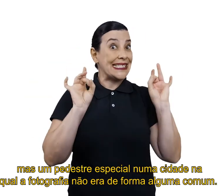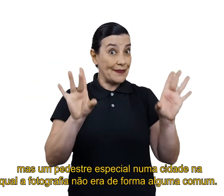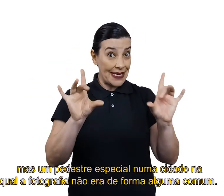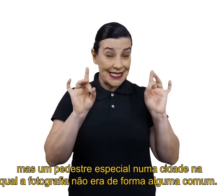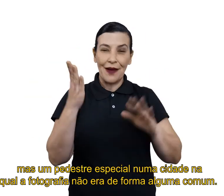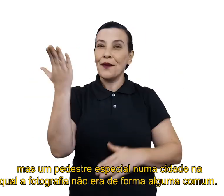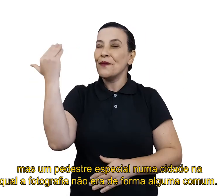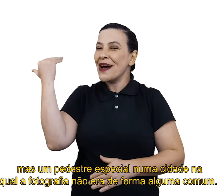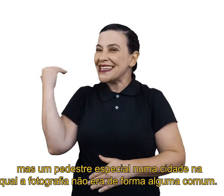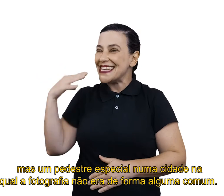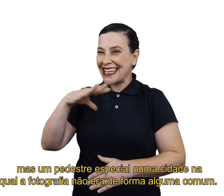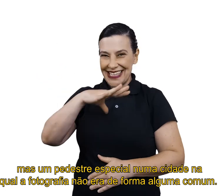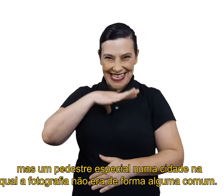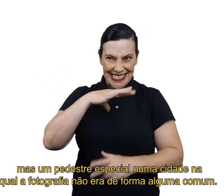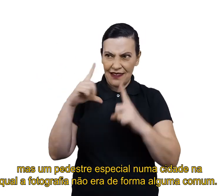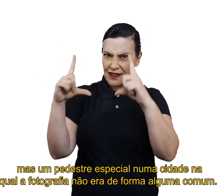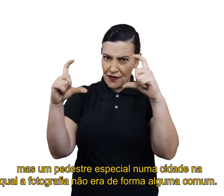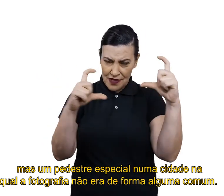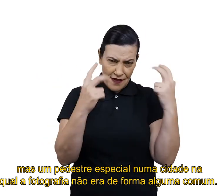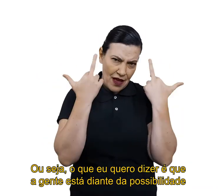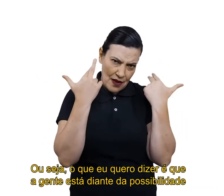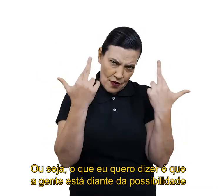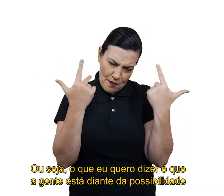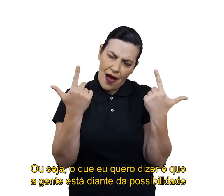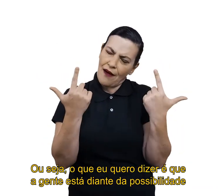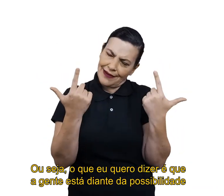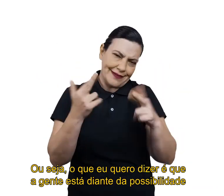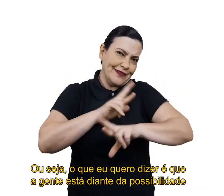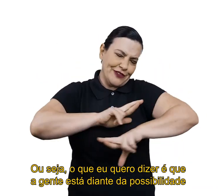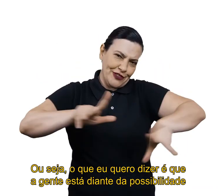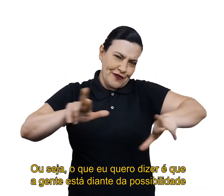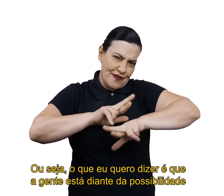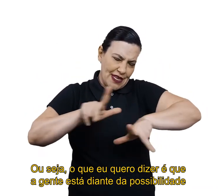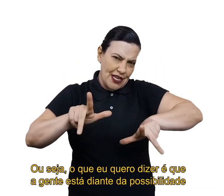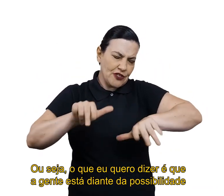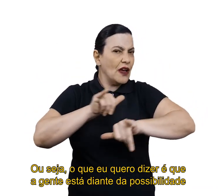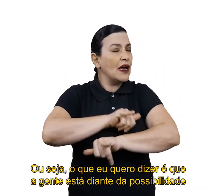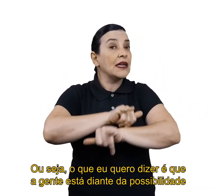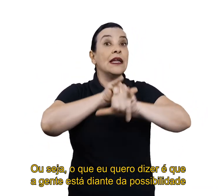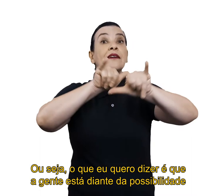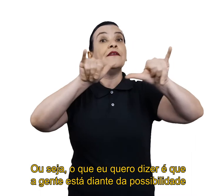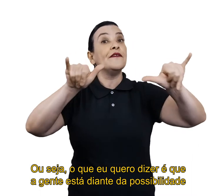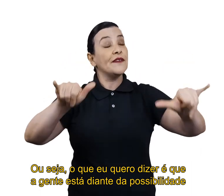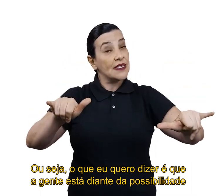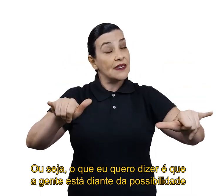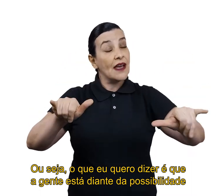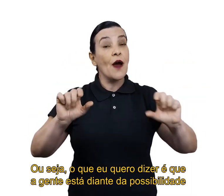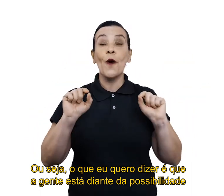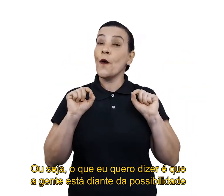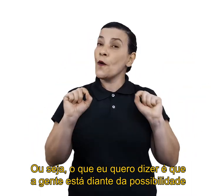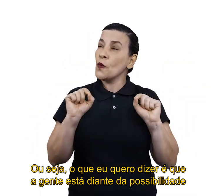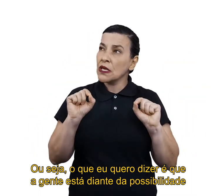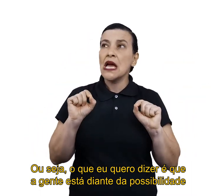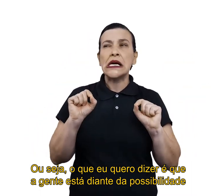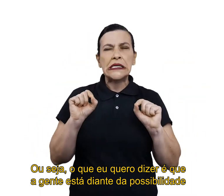qual a fotografia não era, de forma alguma, comum. Ou seja, o que eu quero dizer é que a gente está diante